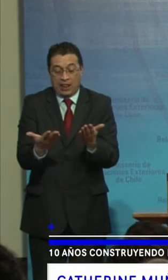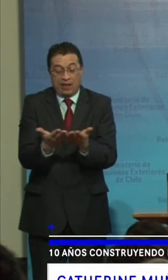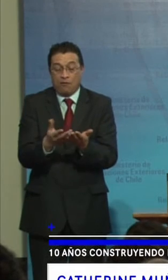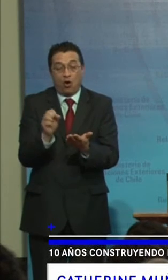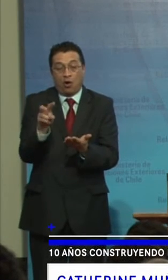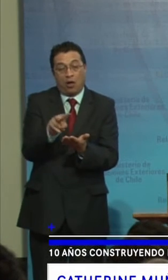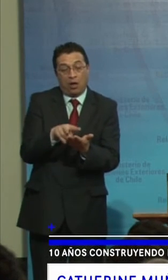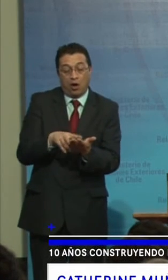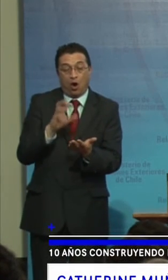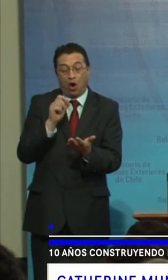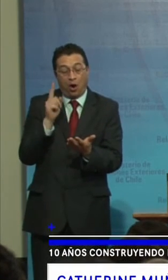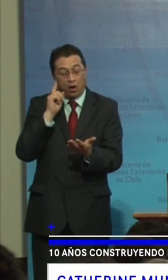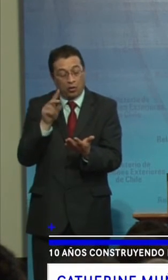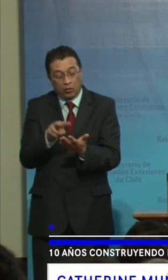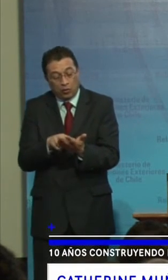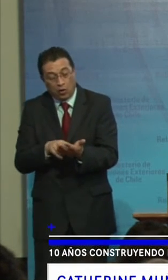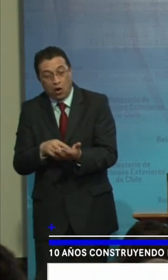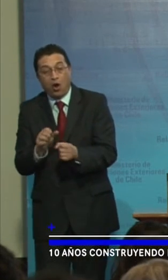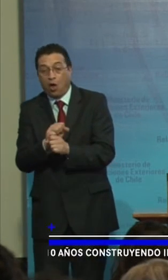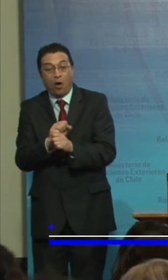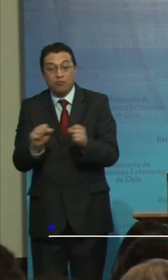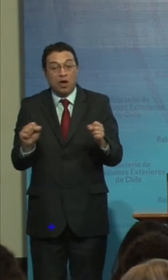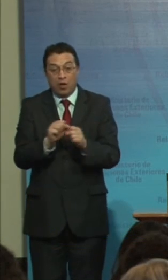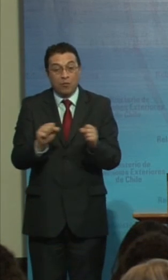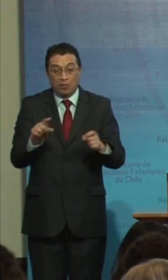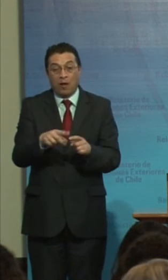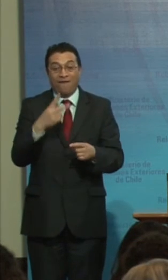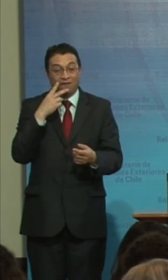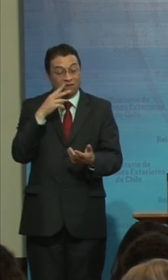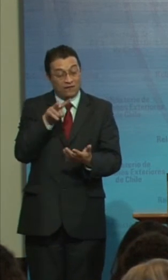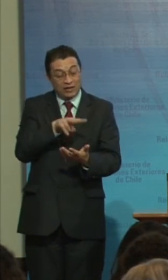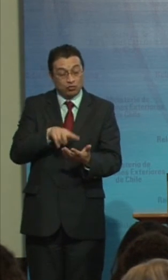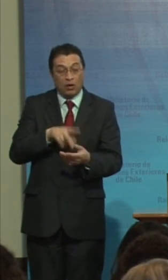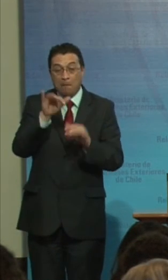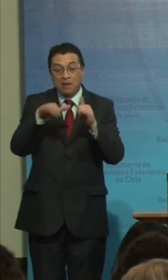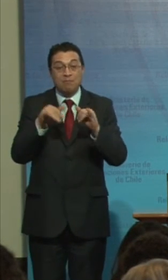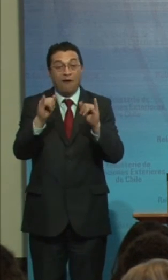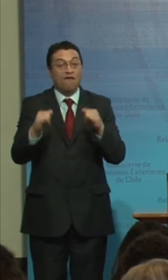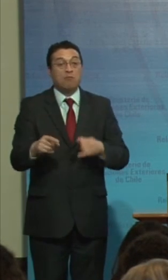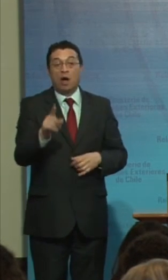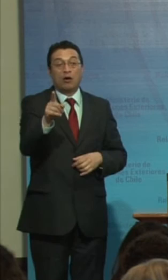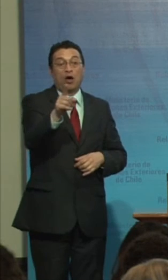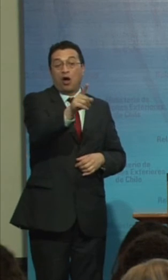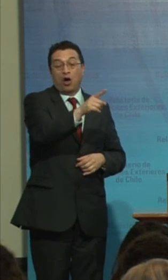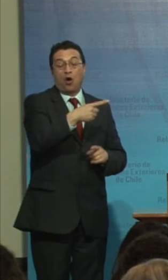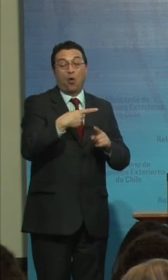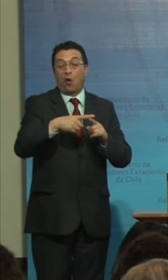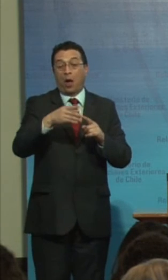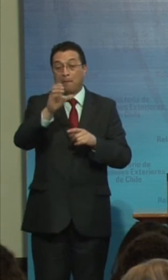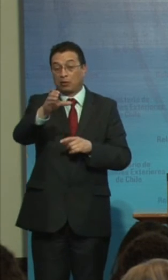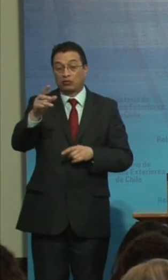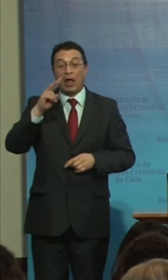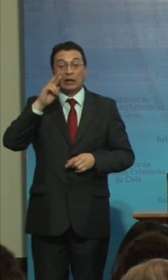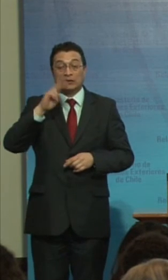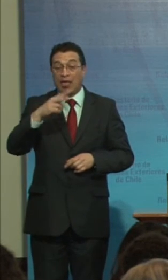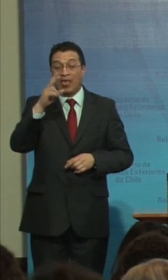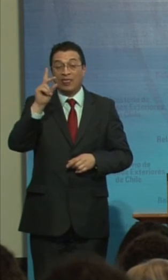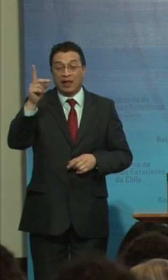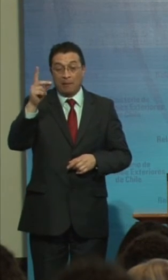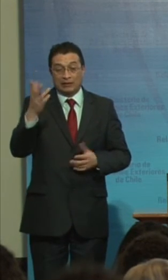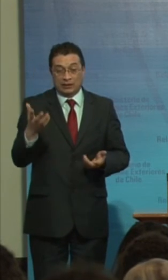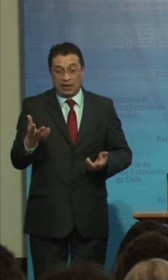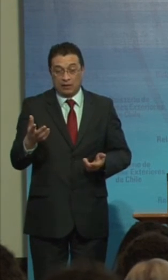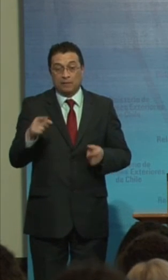O leer O seguir La lectura Visualmente De la misma forma Que la lee Que la sigue Una persona Sin discapacidad